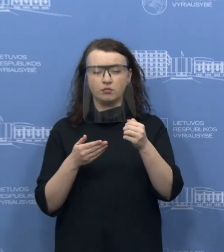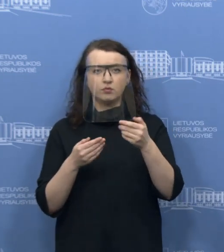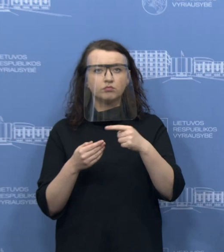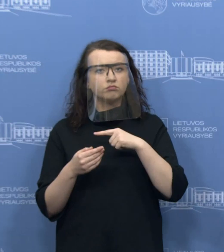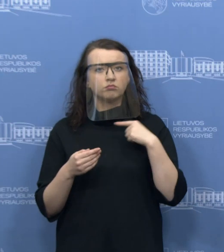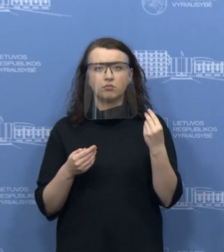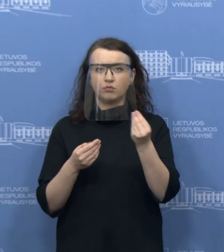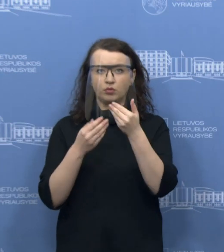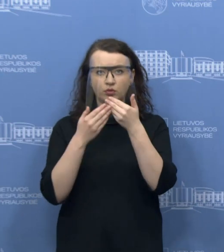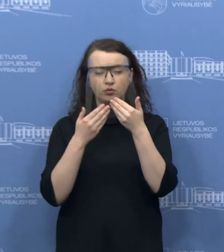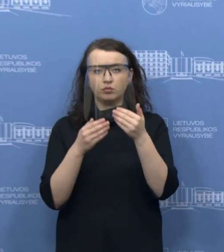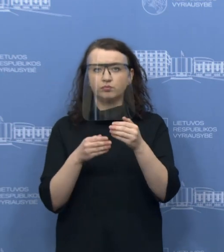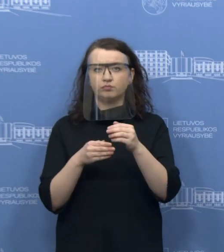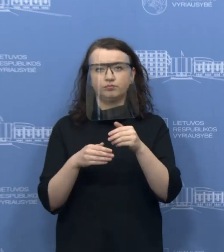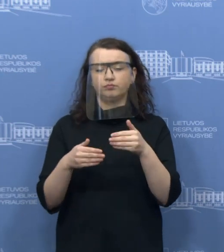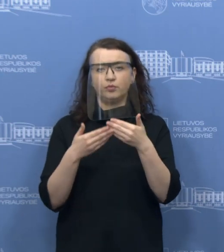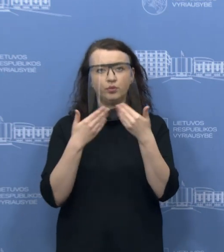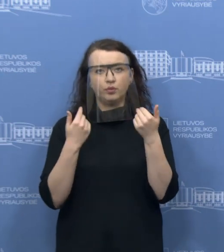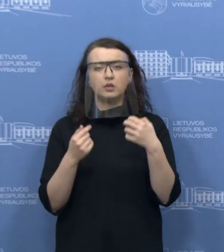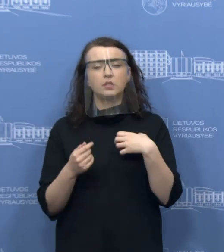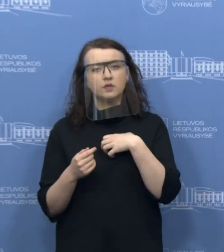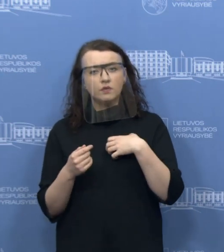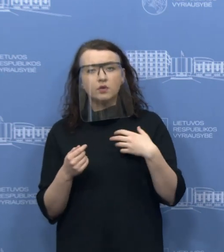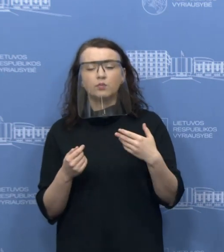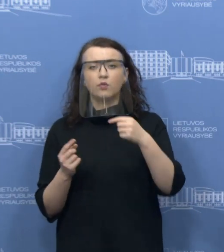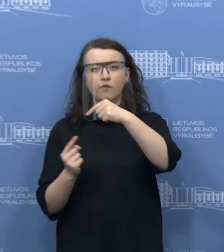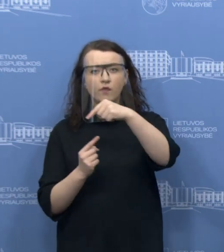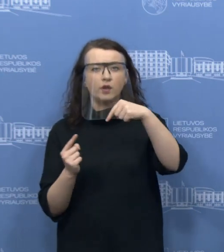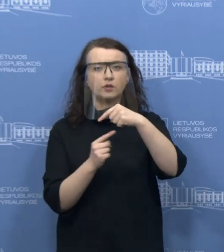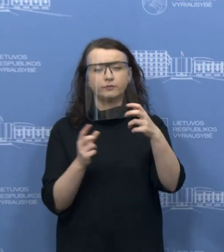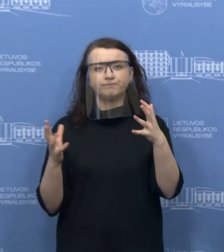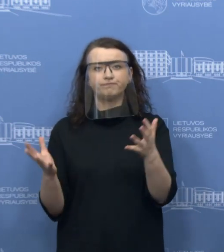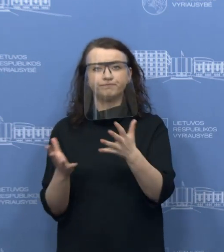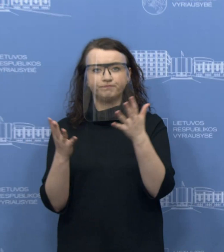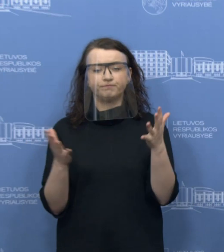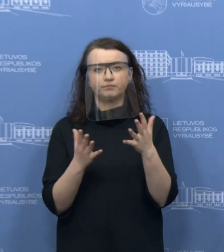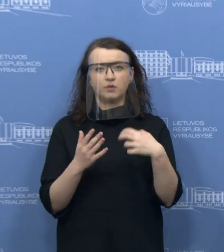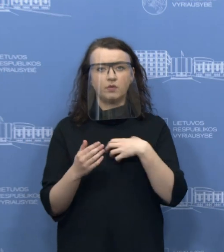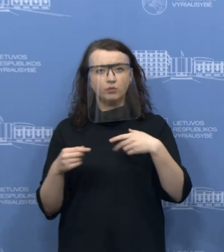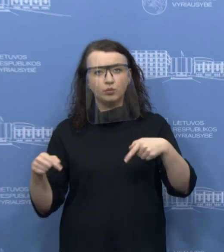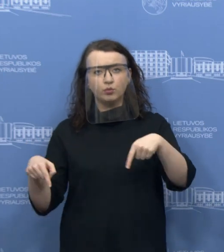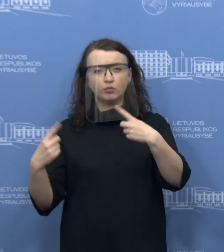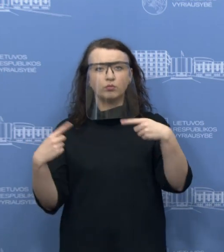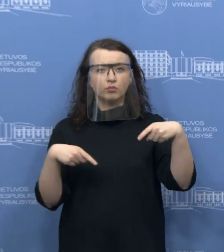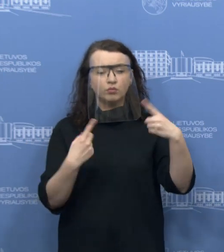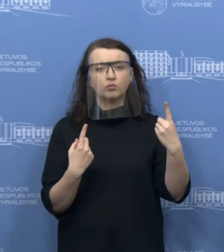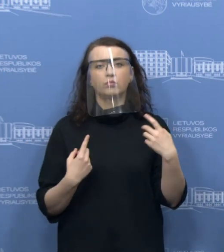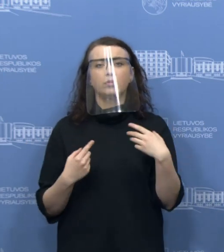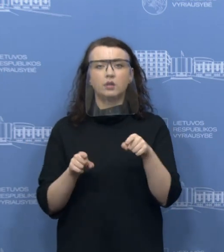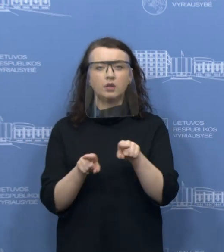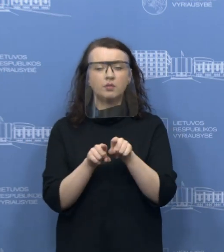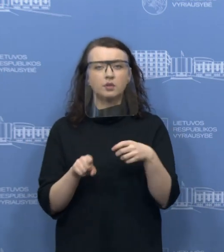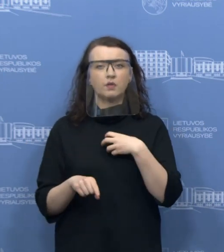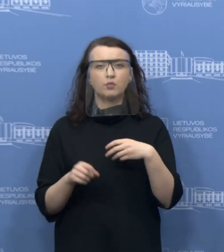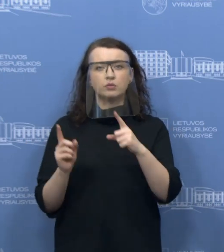visas pastangas tam, kad kuo būtų daugiau išsaugoma verslų, tam, kad padėtume išsaugoti kuo daugiau darbo